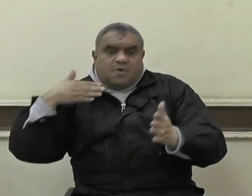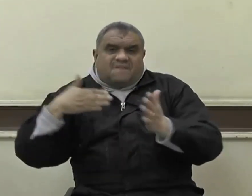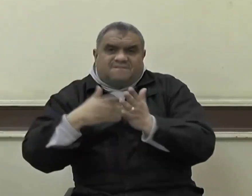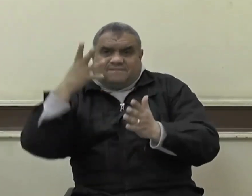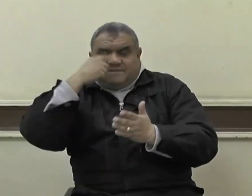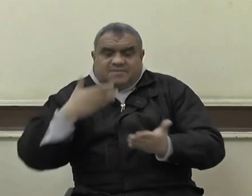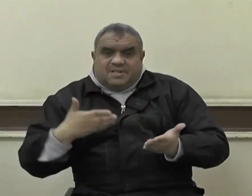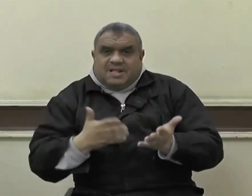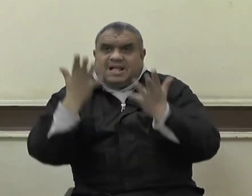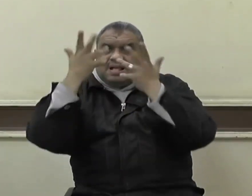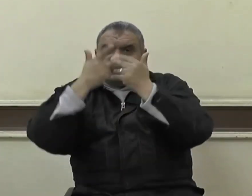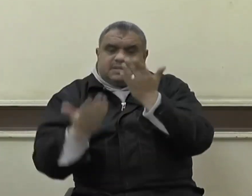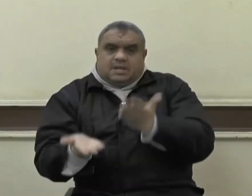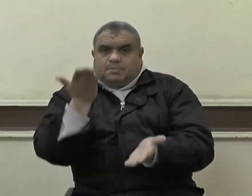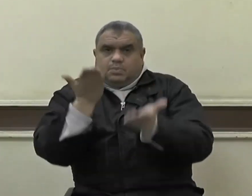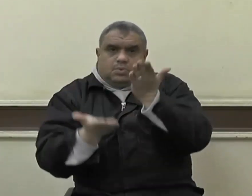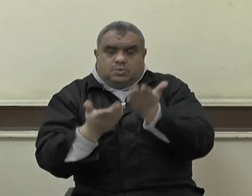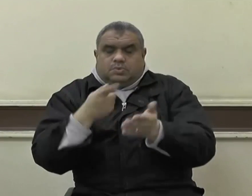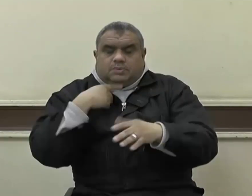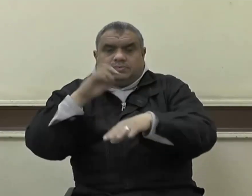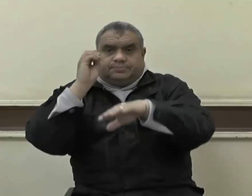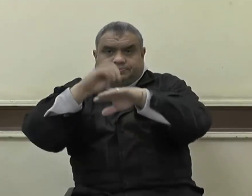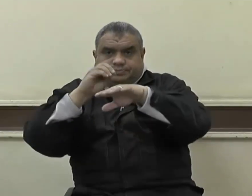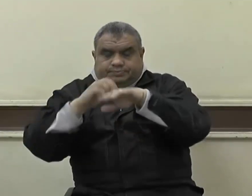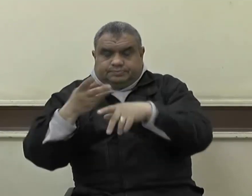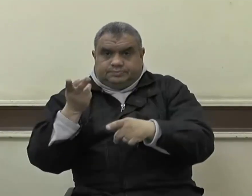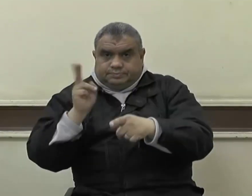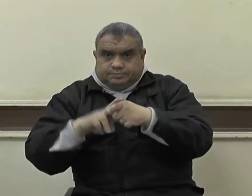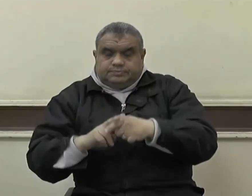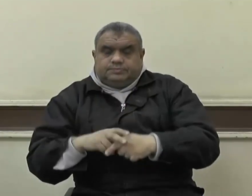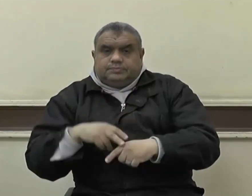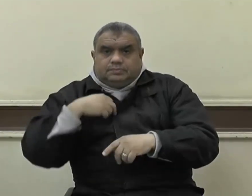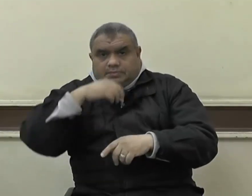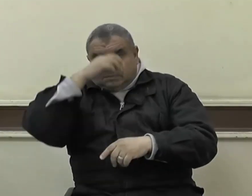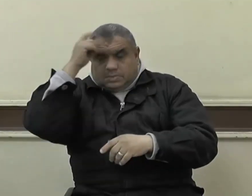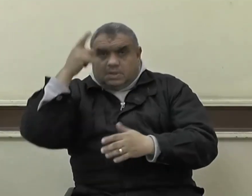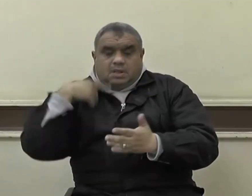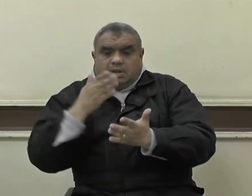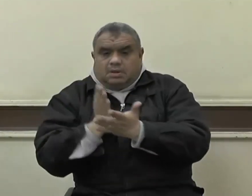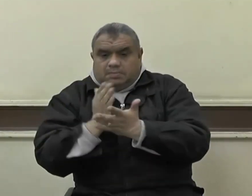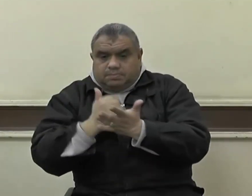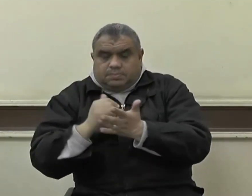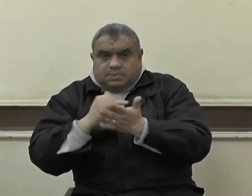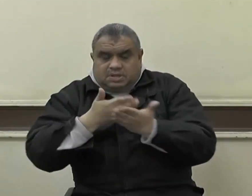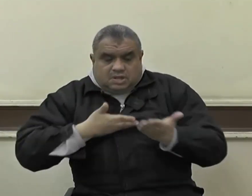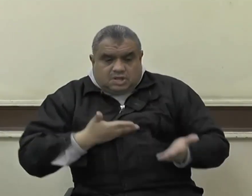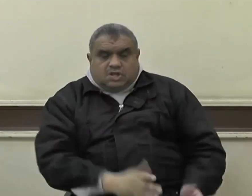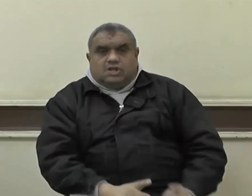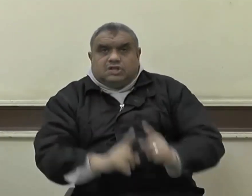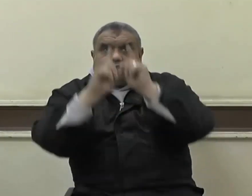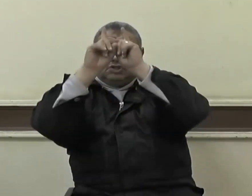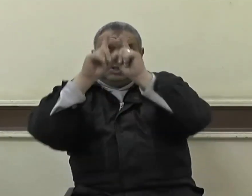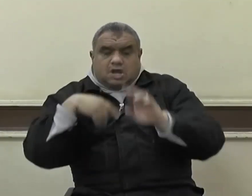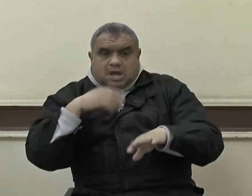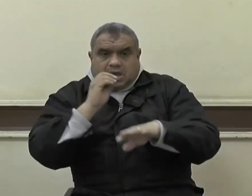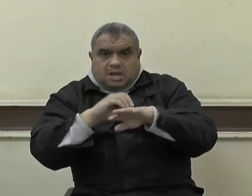الشهادة ورأى فضلها وبلغ منزلتها يتمنى لو يرجع إلى الدنيا